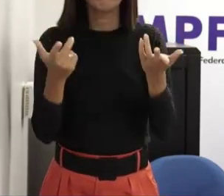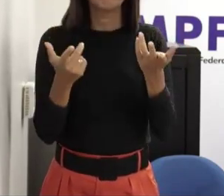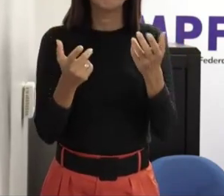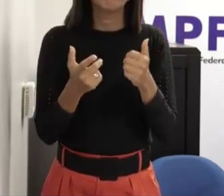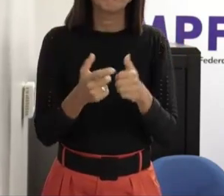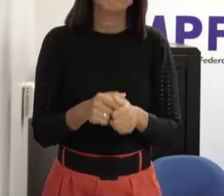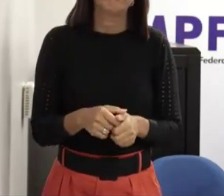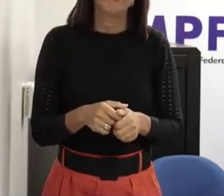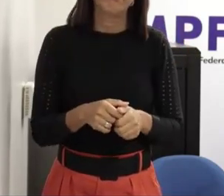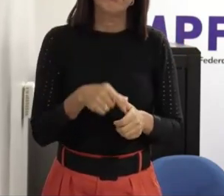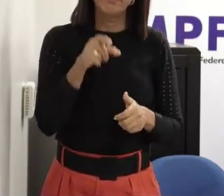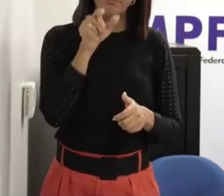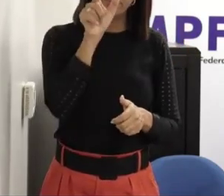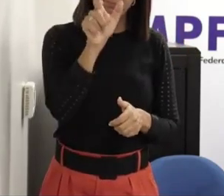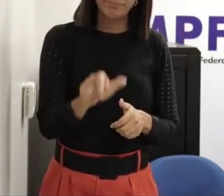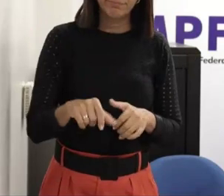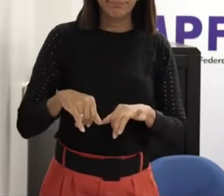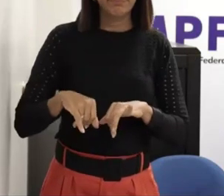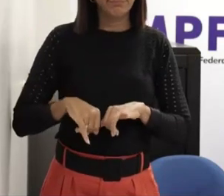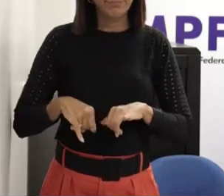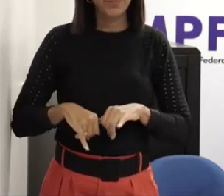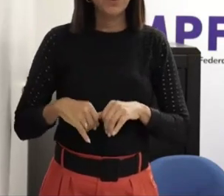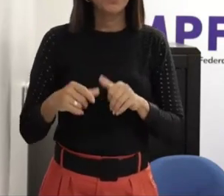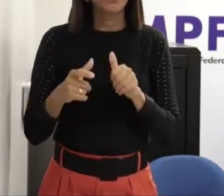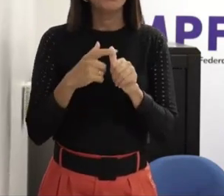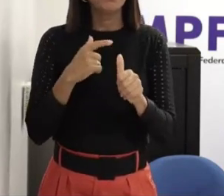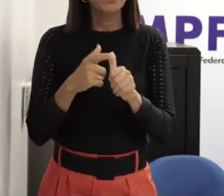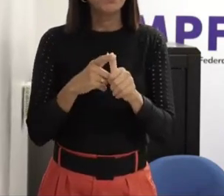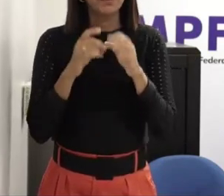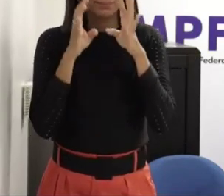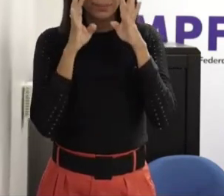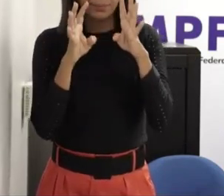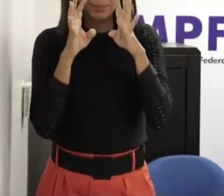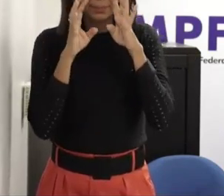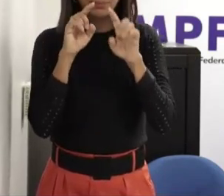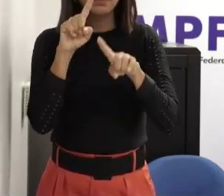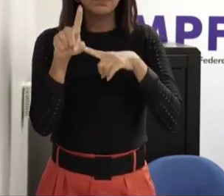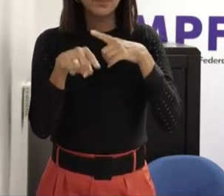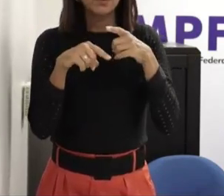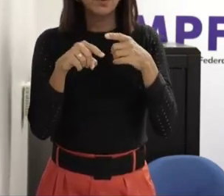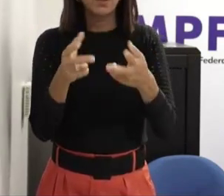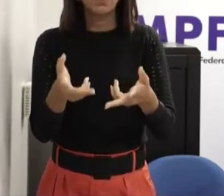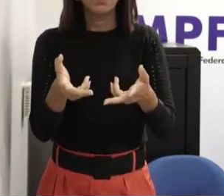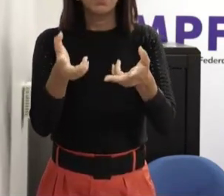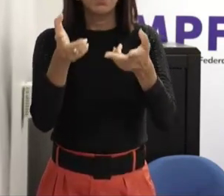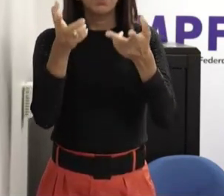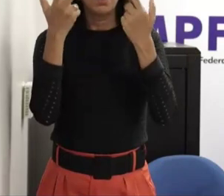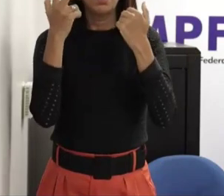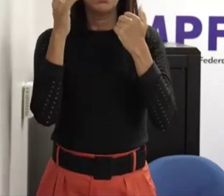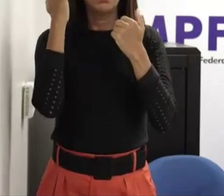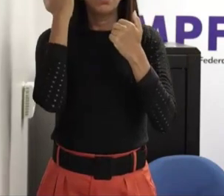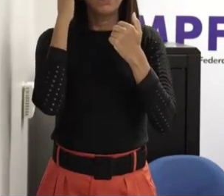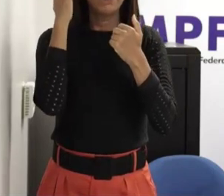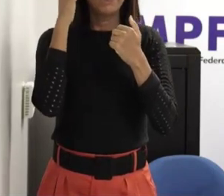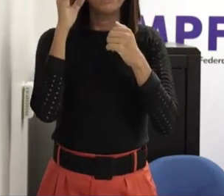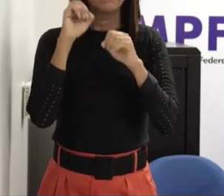então uma vítima de abuso a primeira coisa é entender o que que aconteceu eu dei um panorama muito amplo que é um